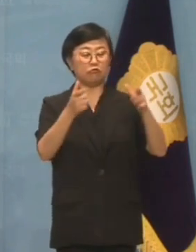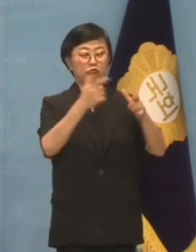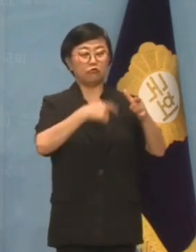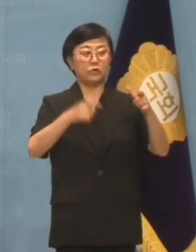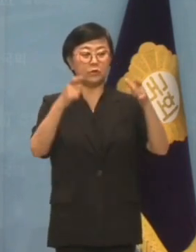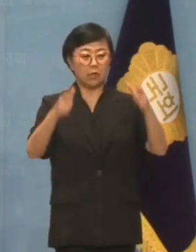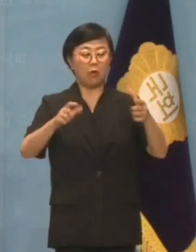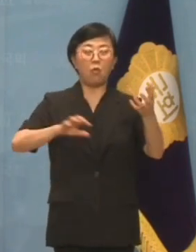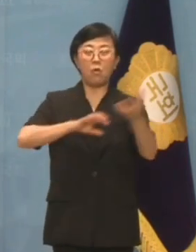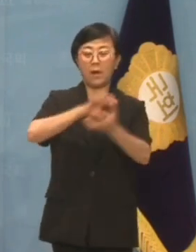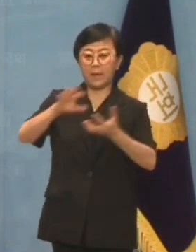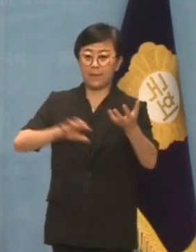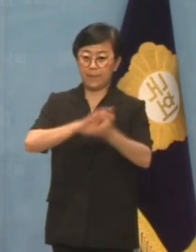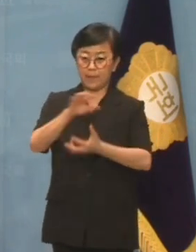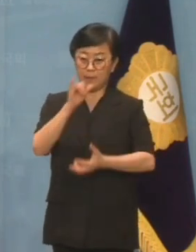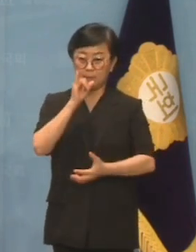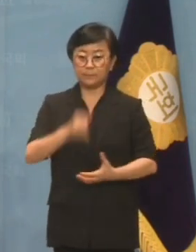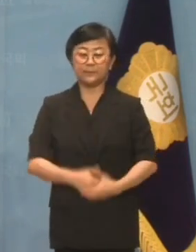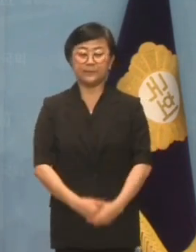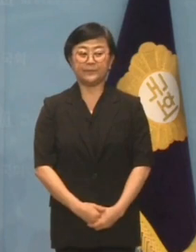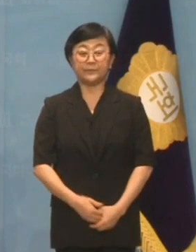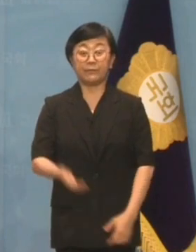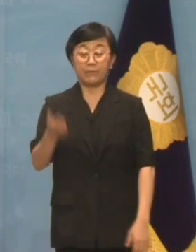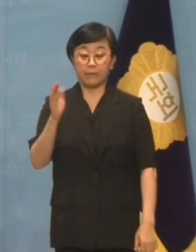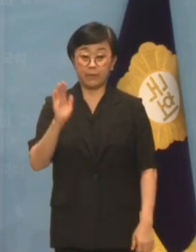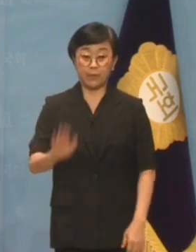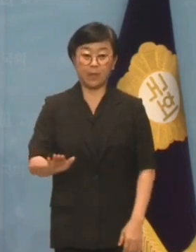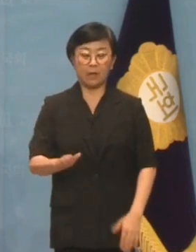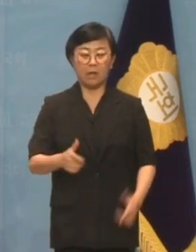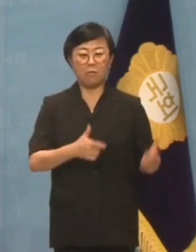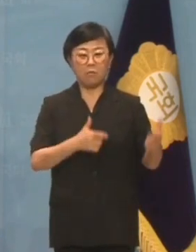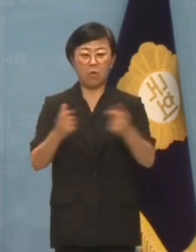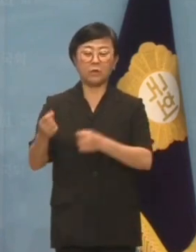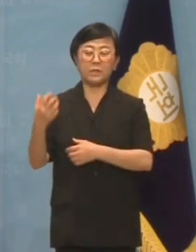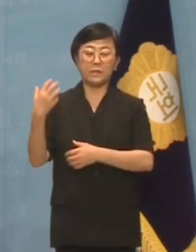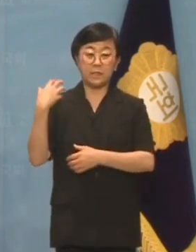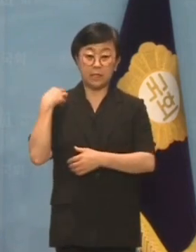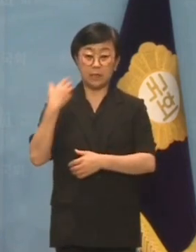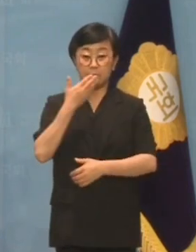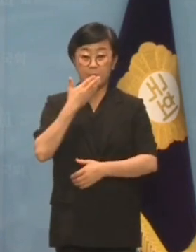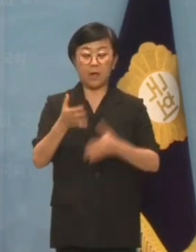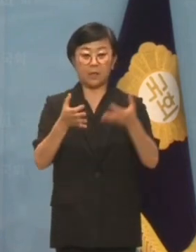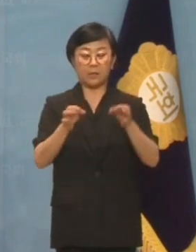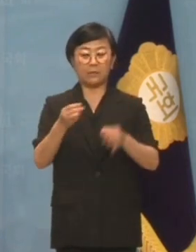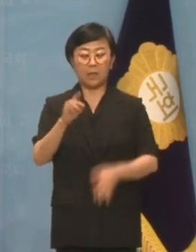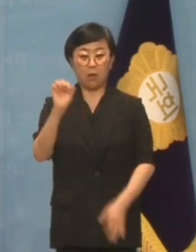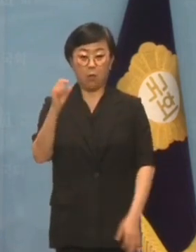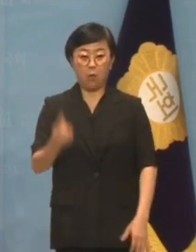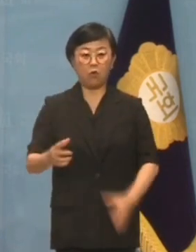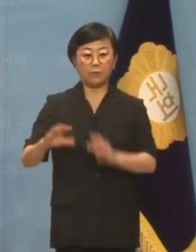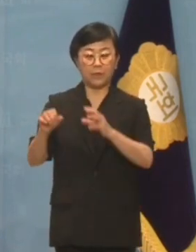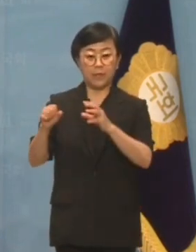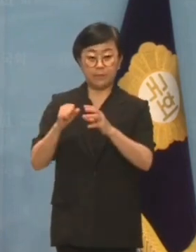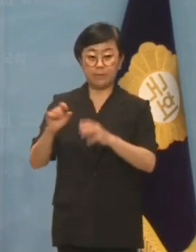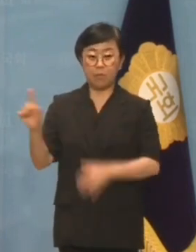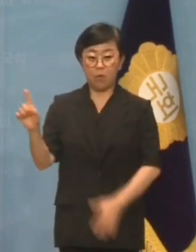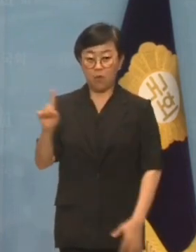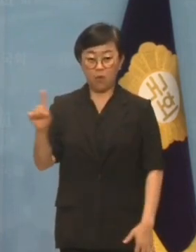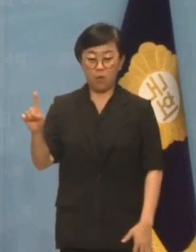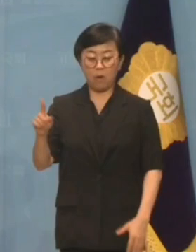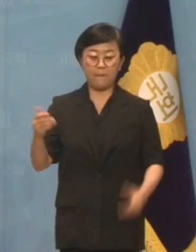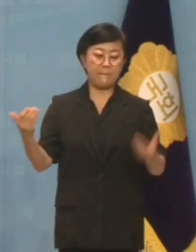혼란이 불가피합니다. 그러나 이 모든 책임을 져야 할 김태우 구청장과 국민의힘은